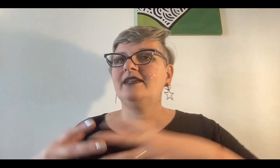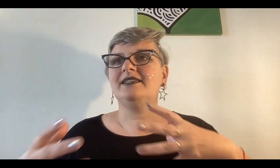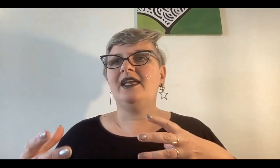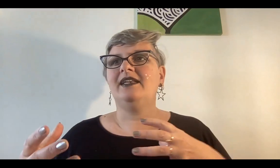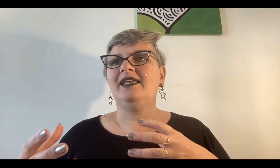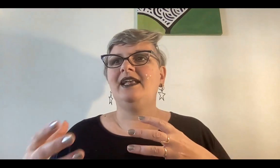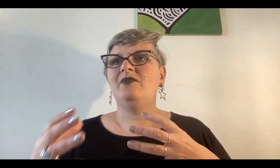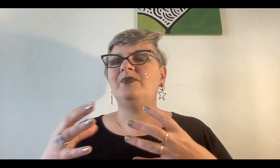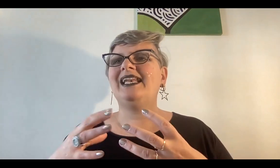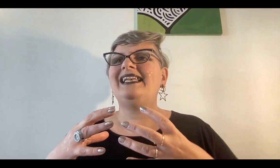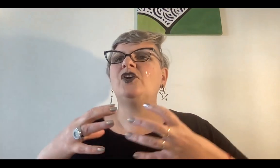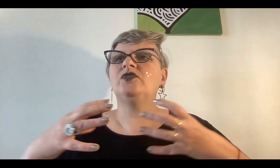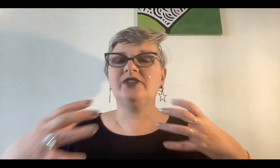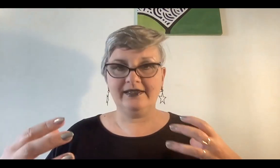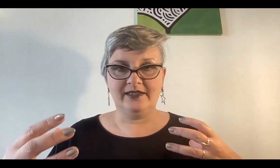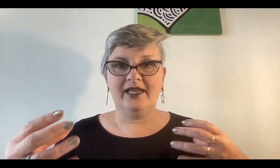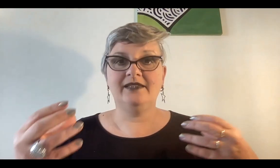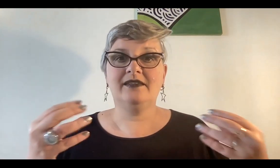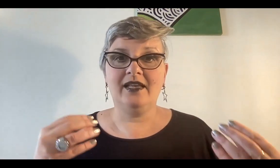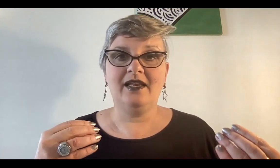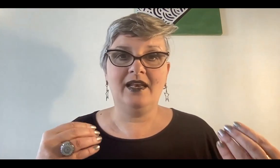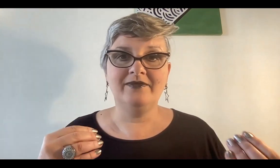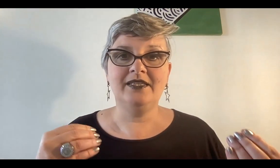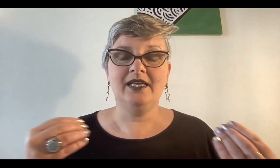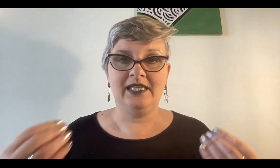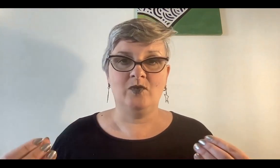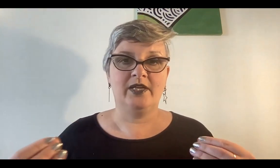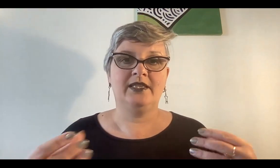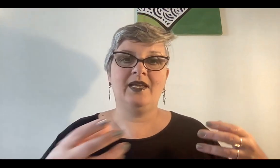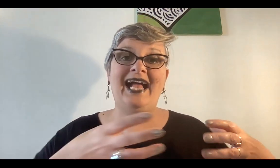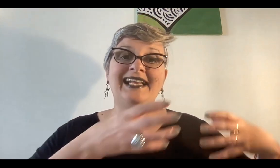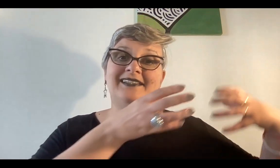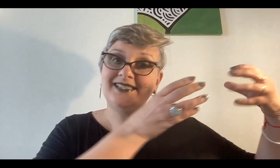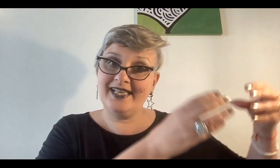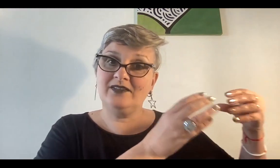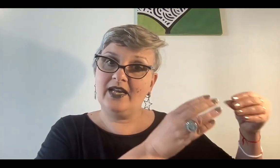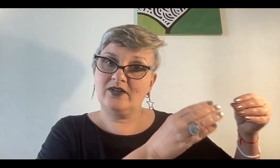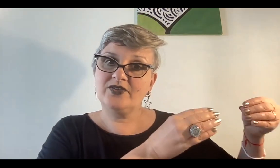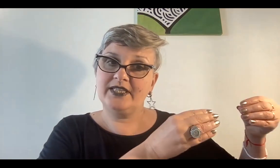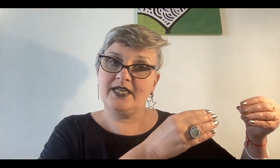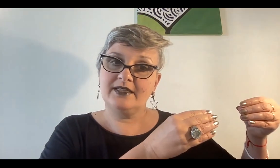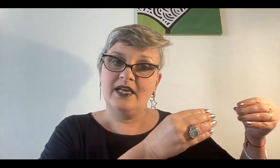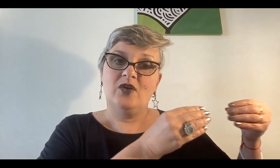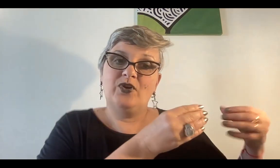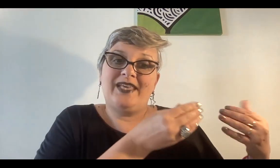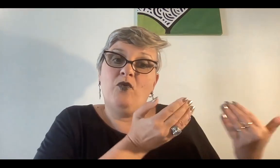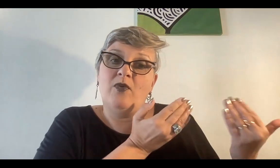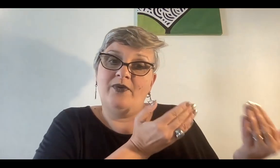que hacían era ver el contraste entre la vida y la muerte, agradeciendo las cosechas, porque hubo